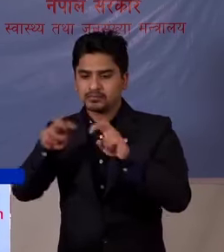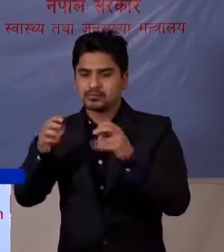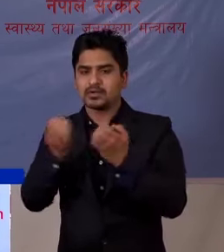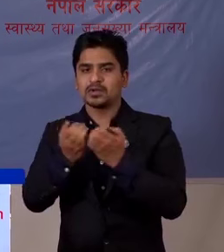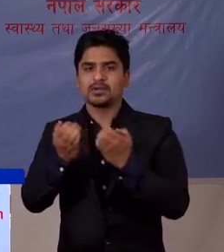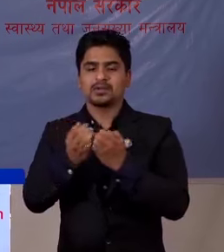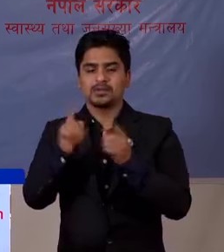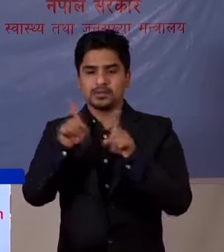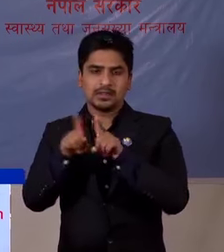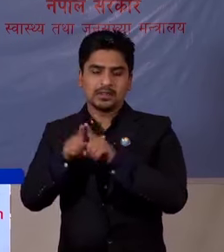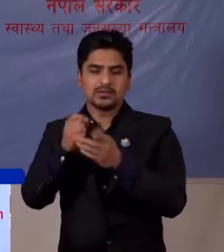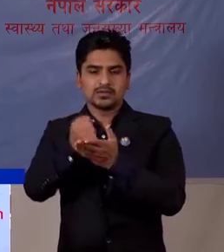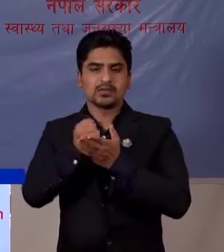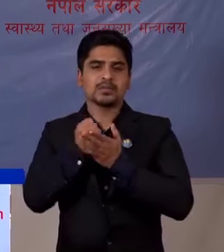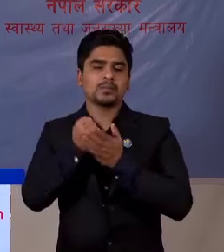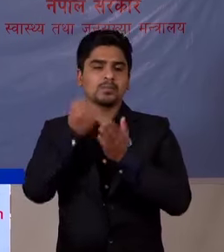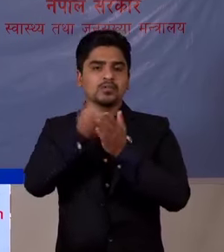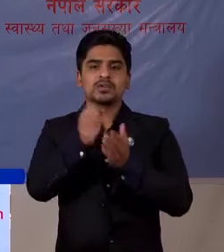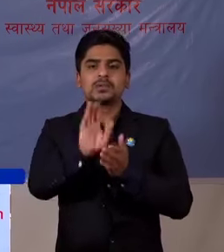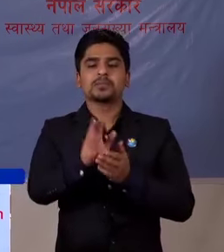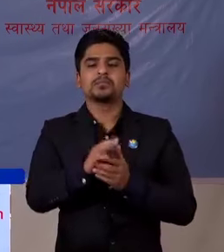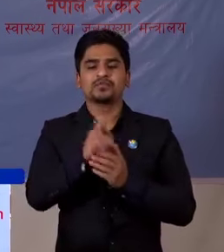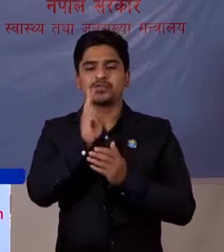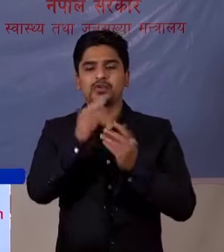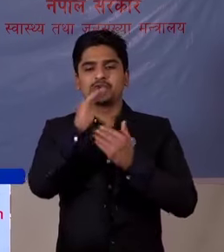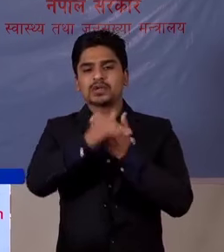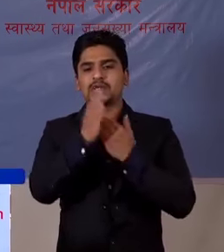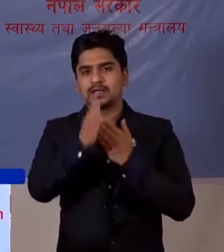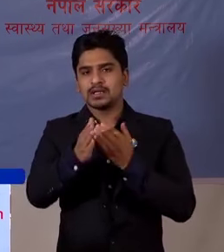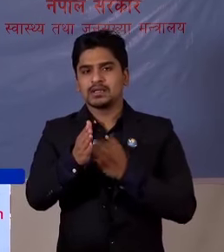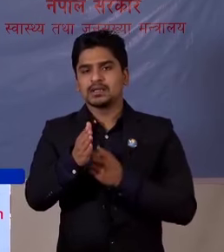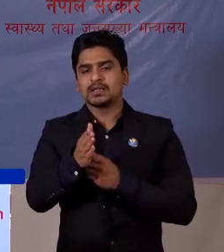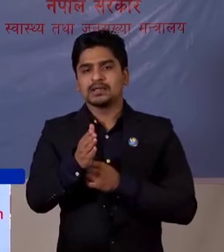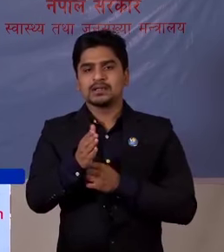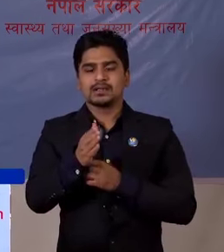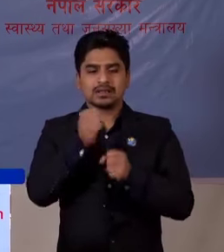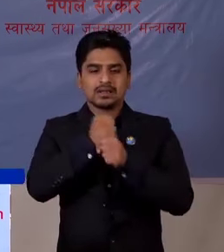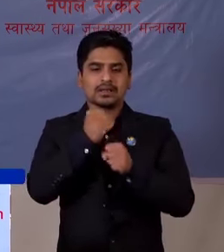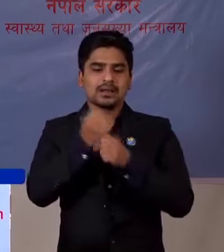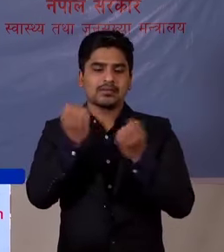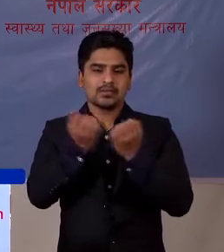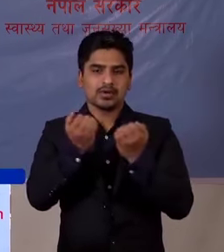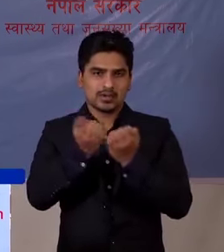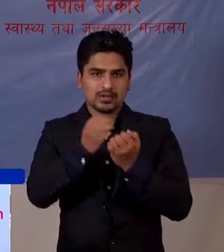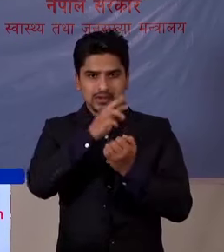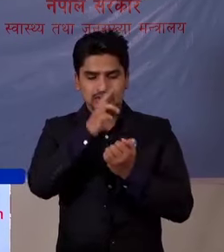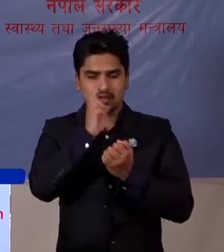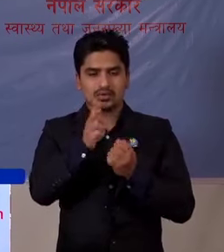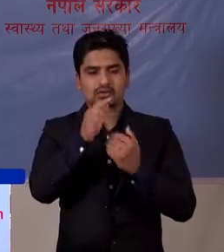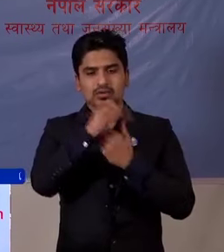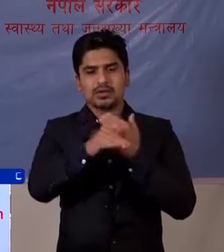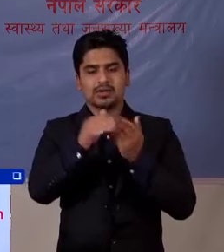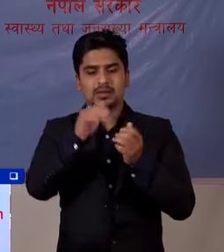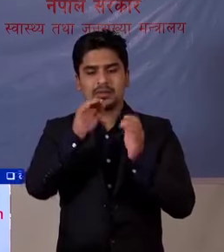गरना, पनी मदत पुक छ, तियो हिसाबले चाई, काम हरु गरी दिना, तियो हिसाबको